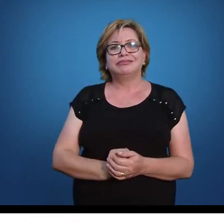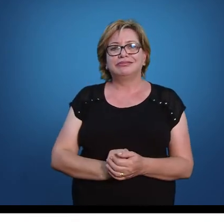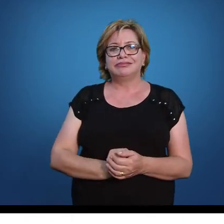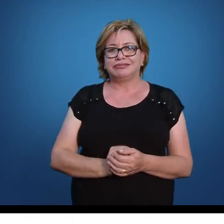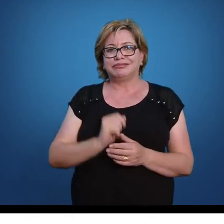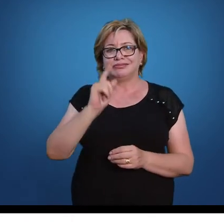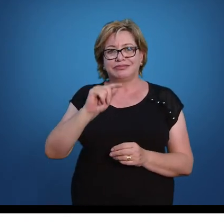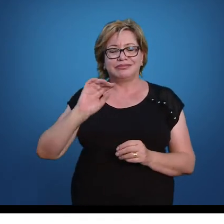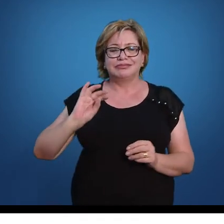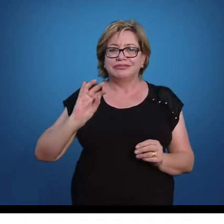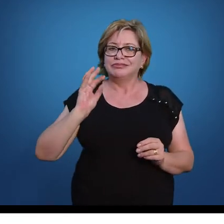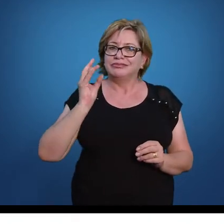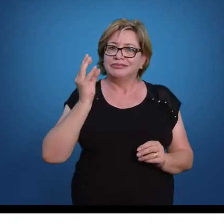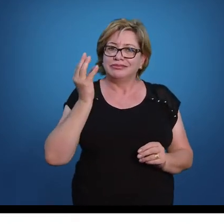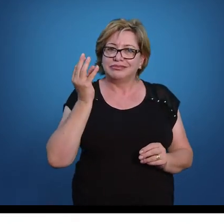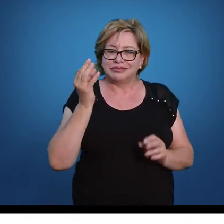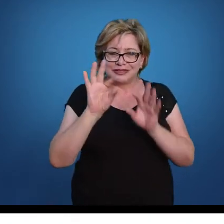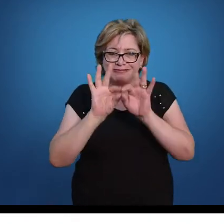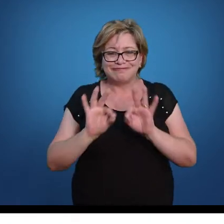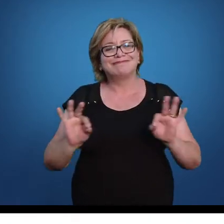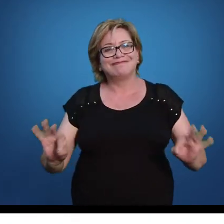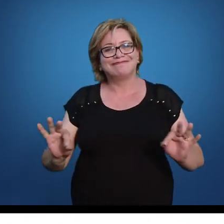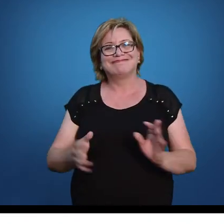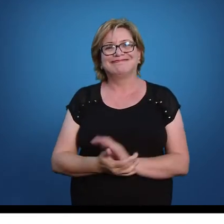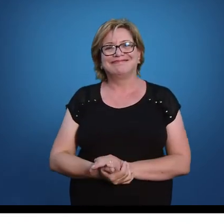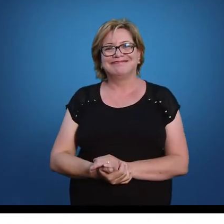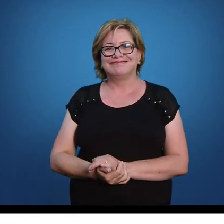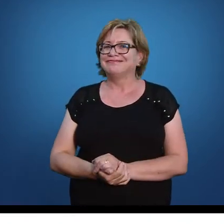Aí sim ocorreu uma grande simplificação.